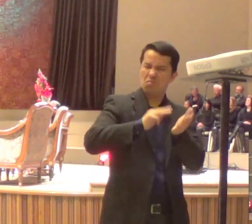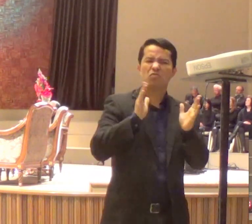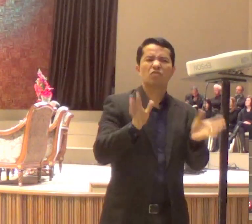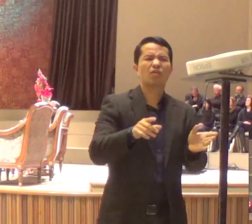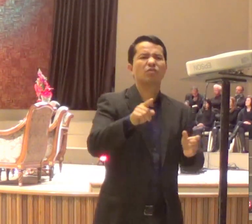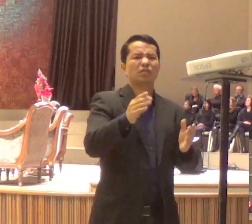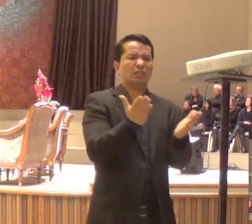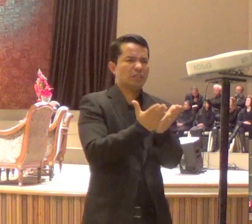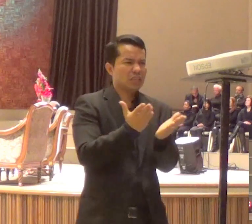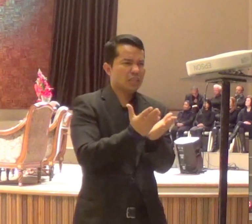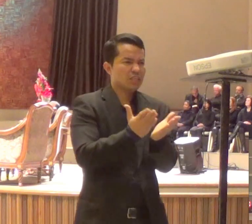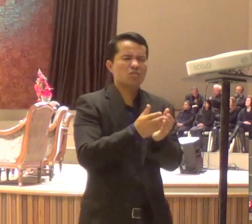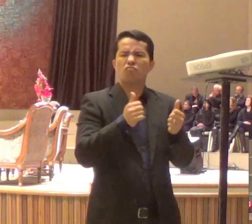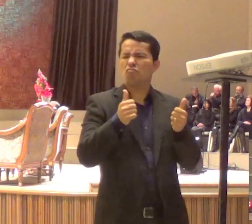fazendo acordos com o inimigo.